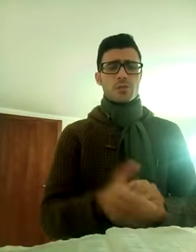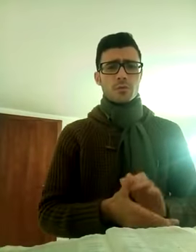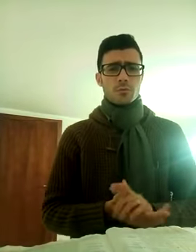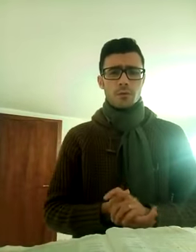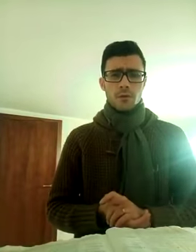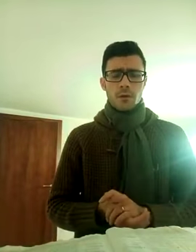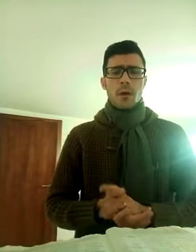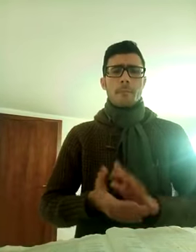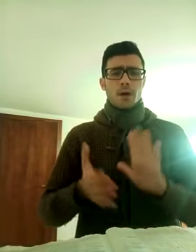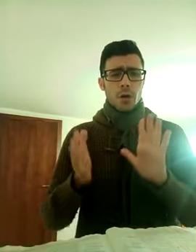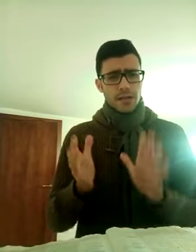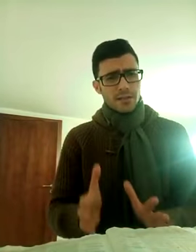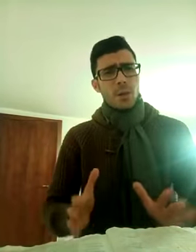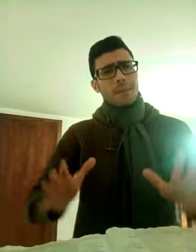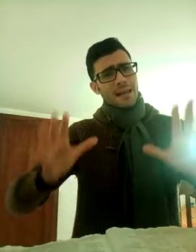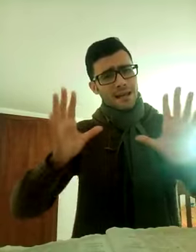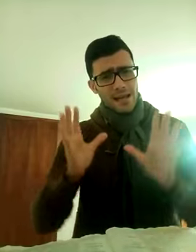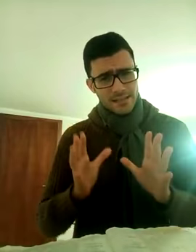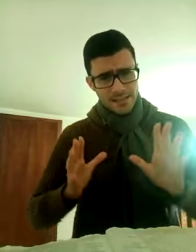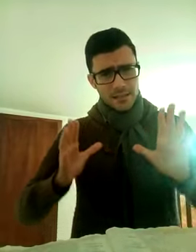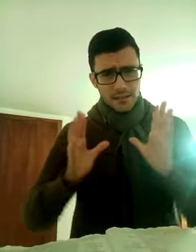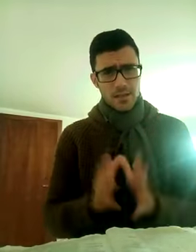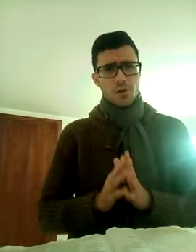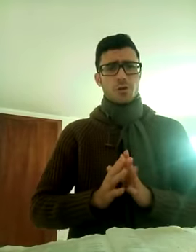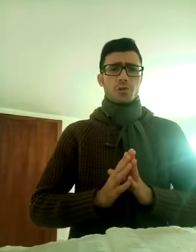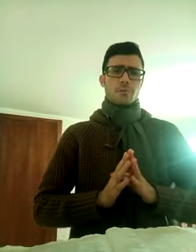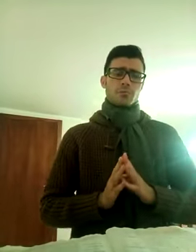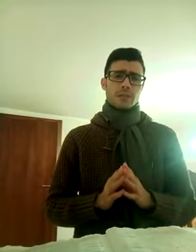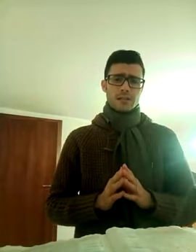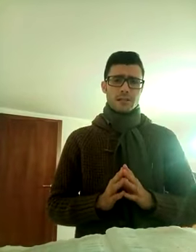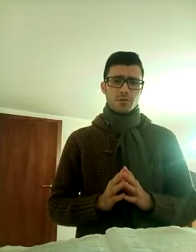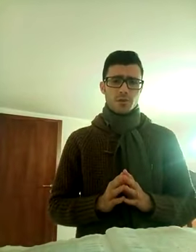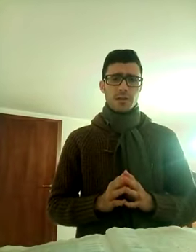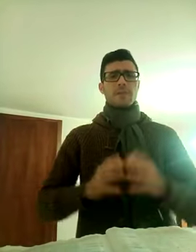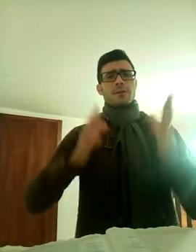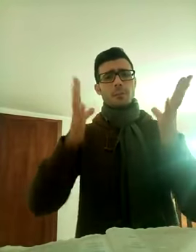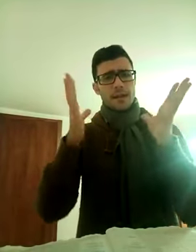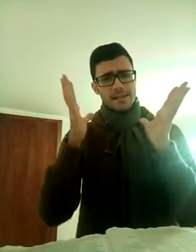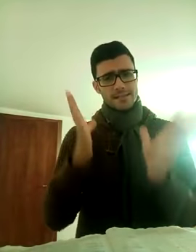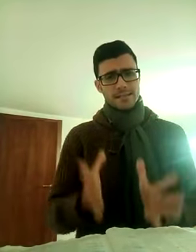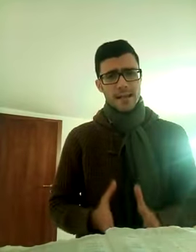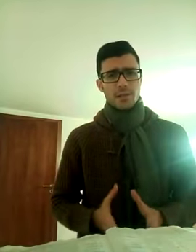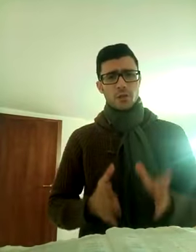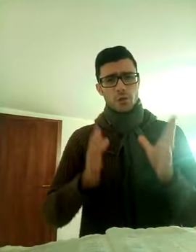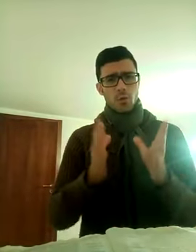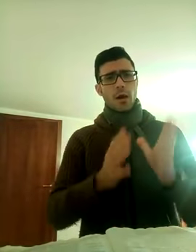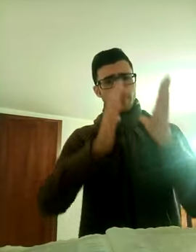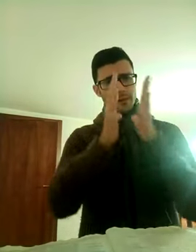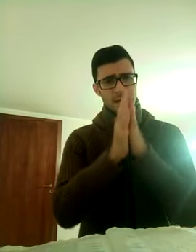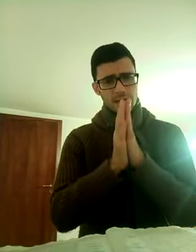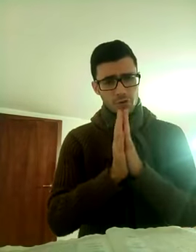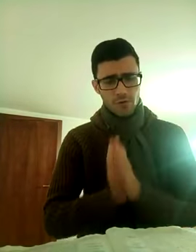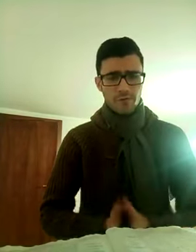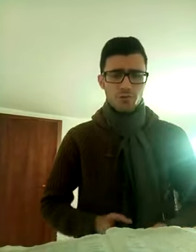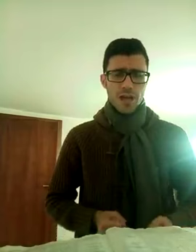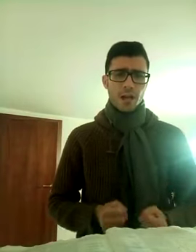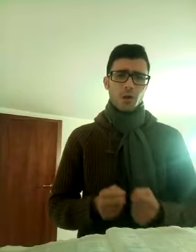Gesù, ma gloria a Dio per la grazia di Dio che ho ricevuto dal Signore, vado per le strade, non in luogo a predicare il suo Vangelo,